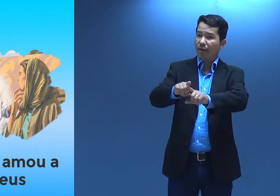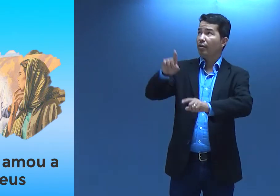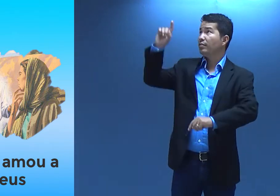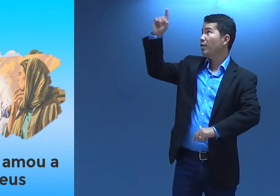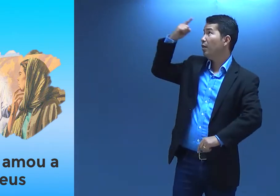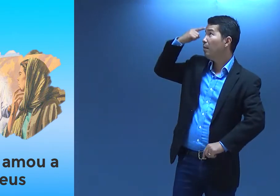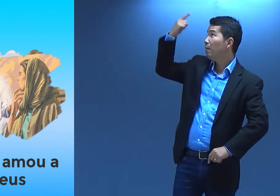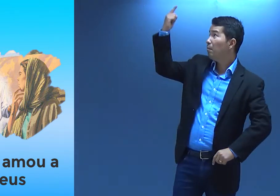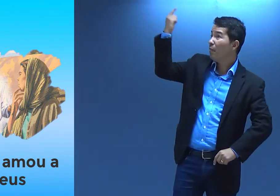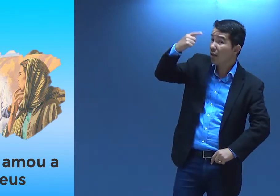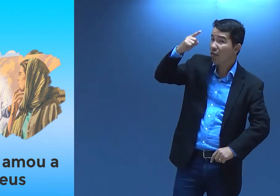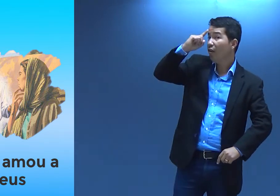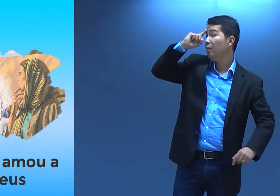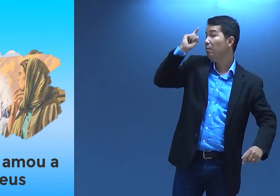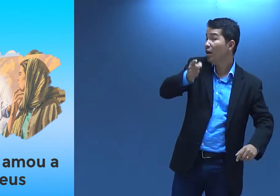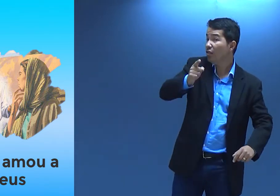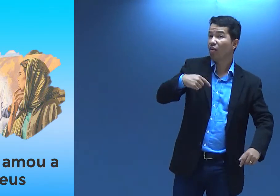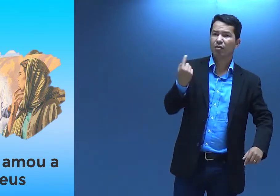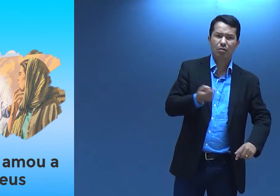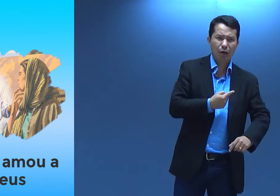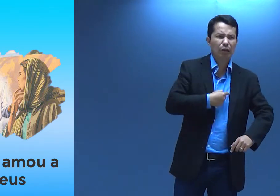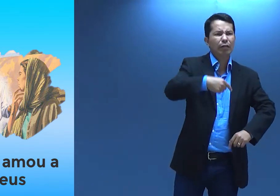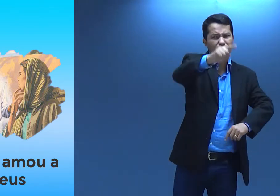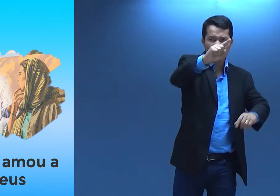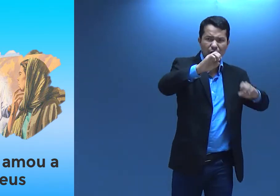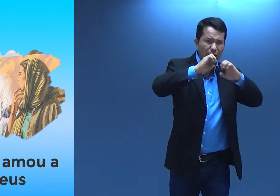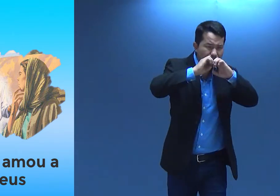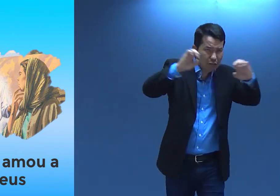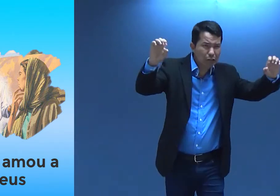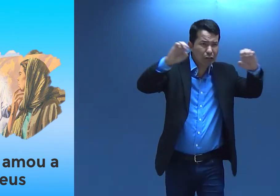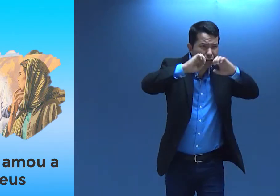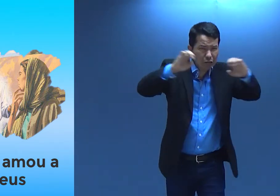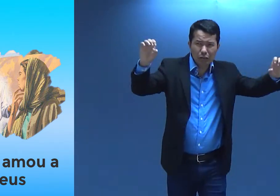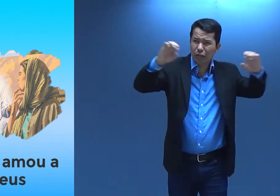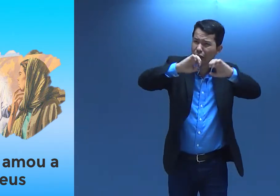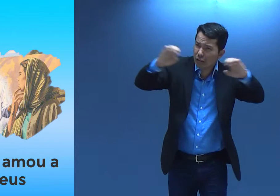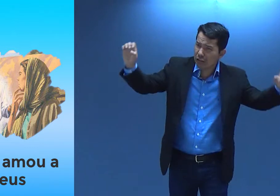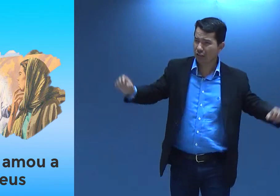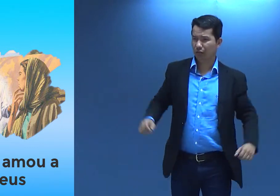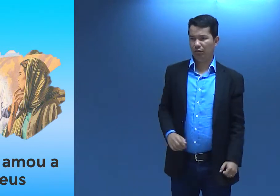E, também, Deus mandou a mim, mandou a você, evangelizar.